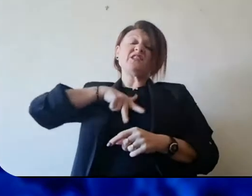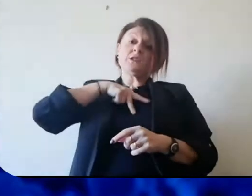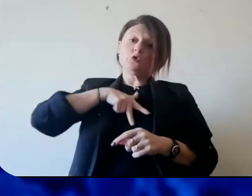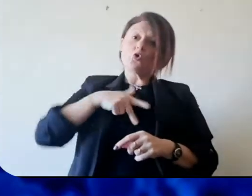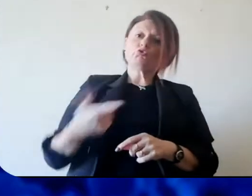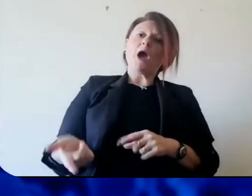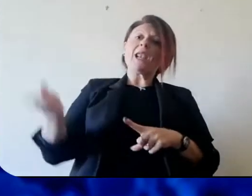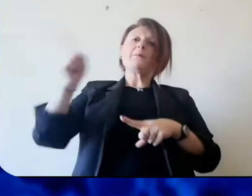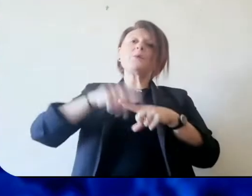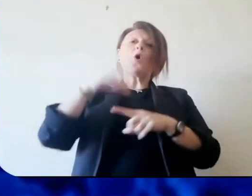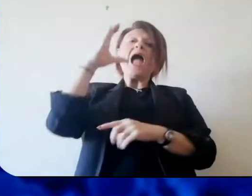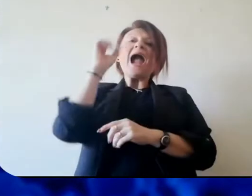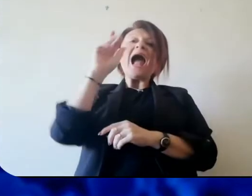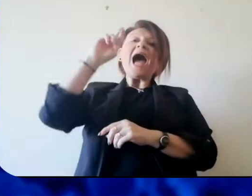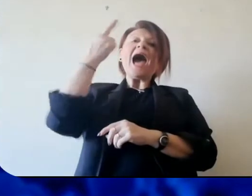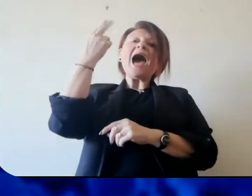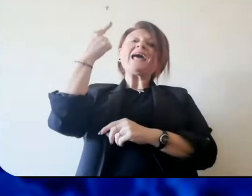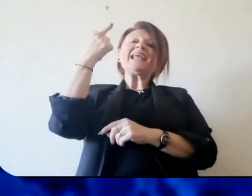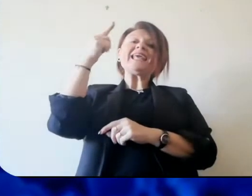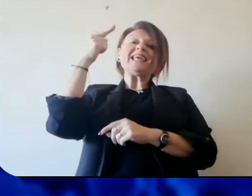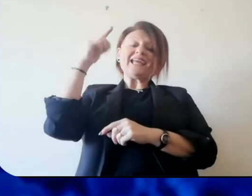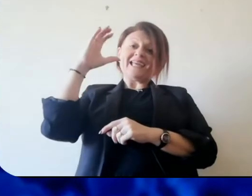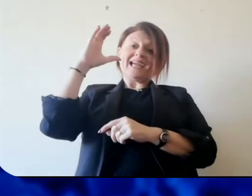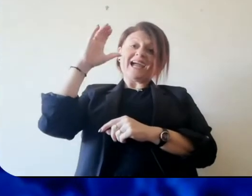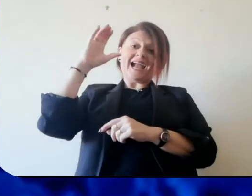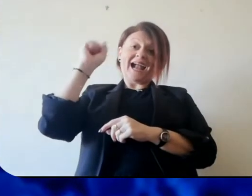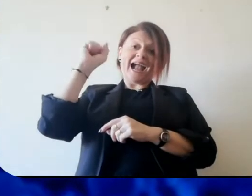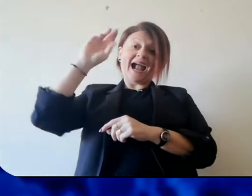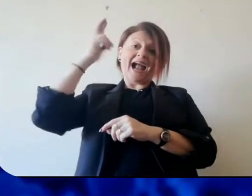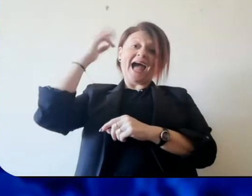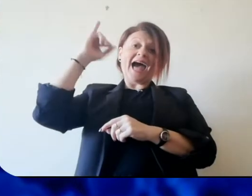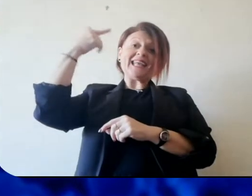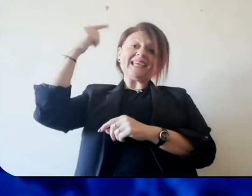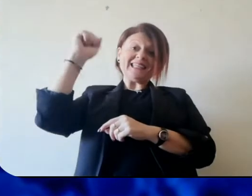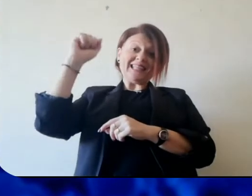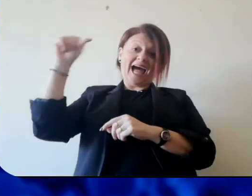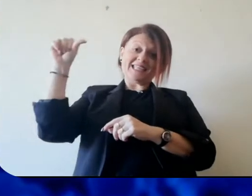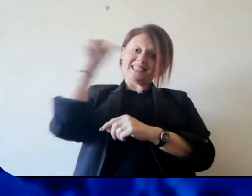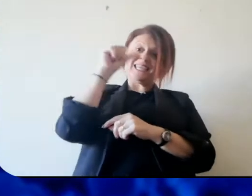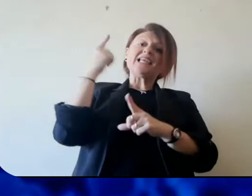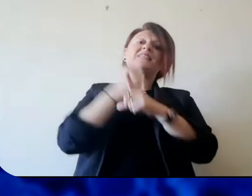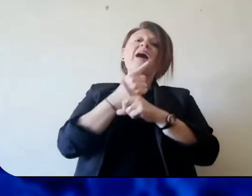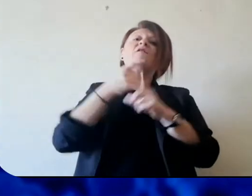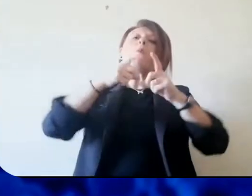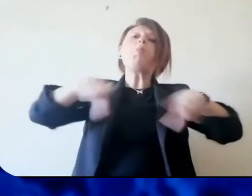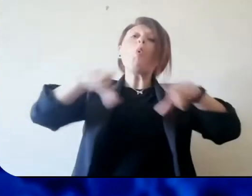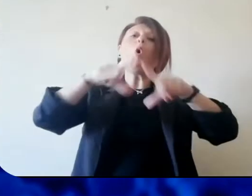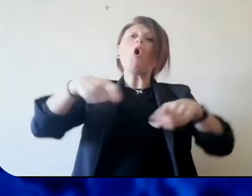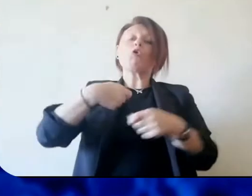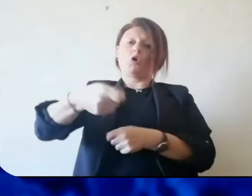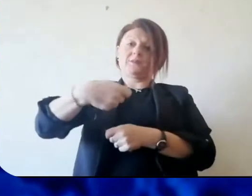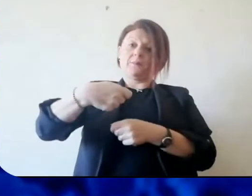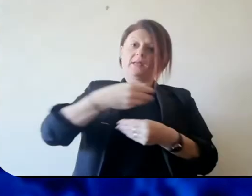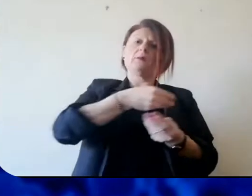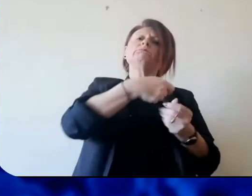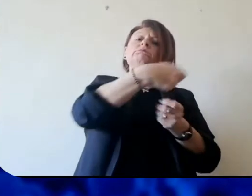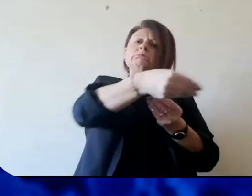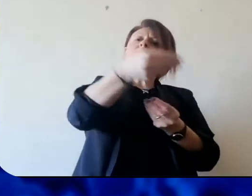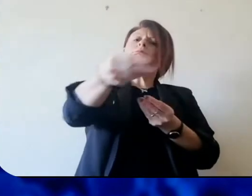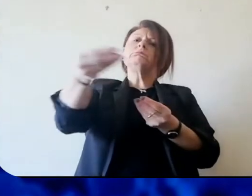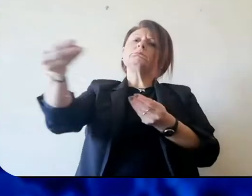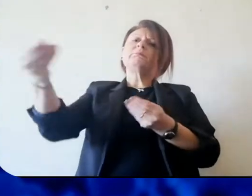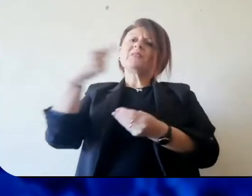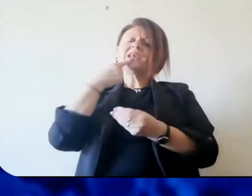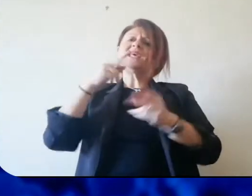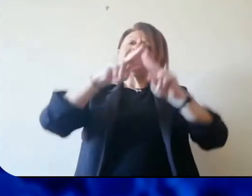servizi sociali e di concerto anche con la collaborazione della Caritas hanno iniziato la distribuzione di buoni spese, abbiamo dato la possibilità